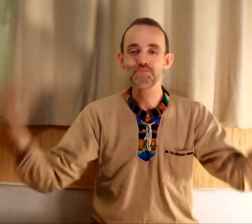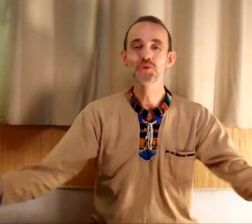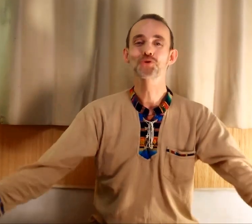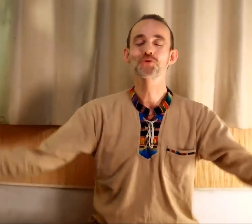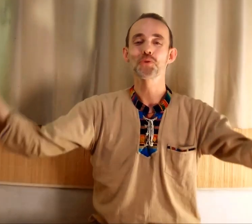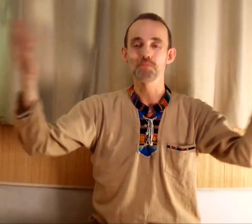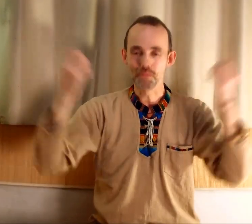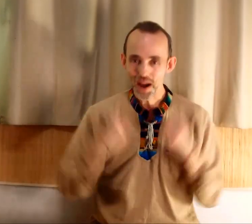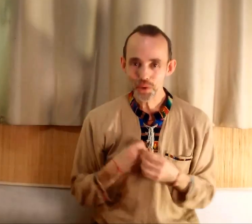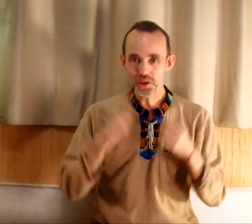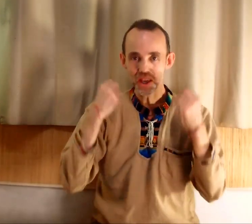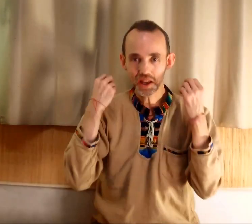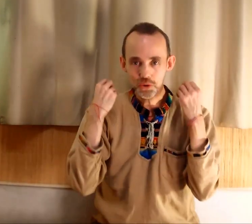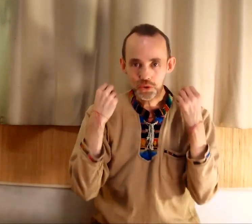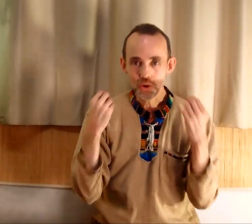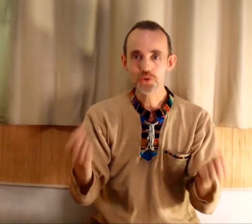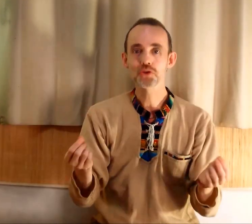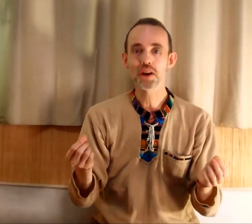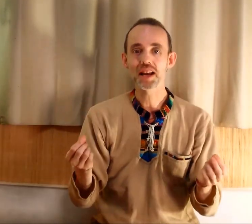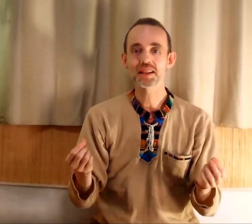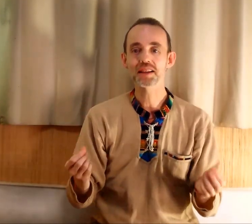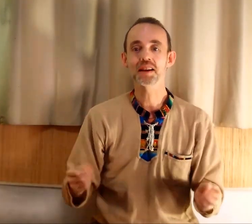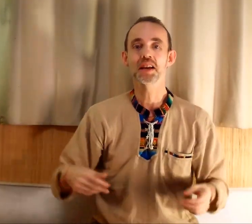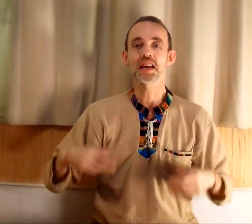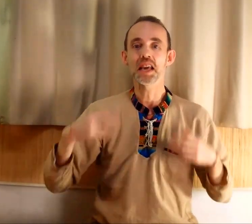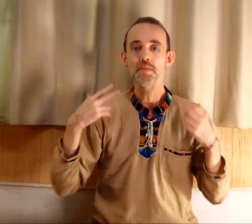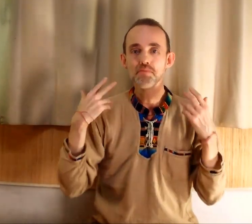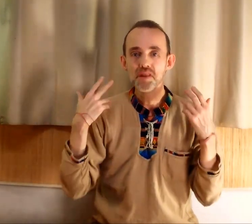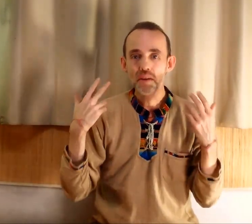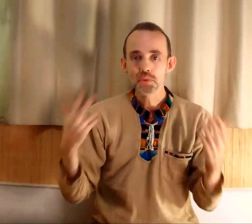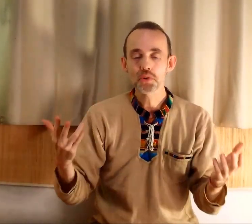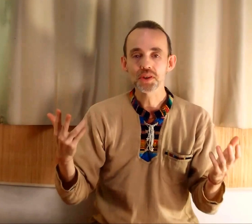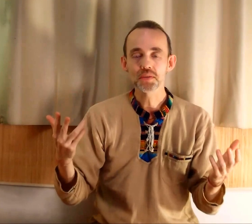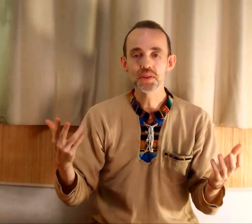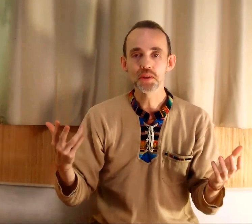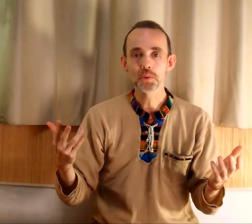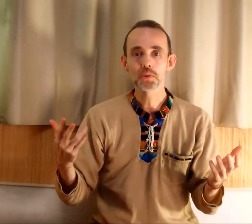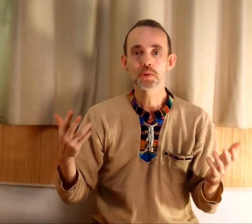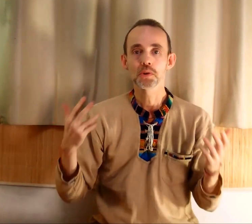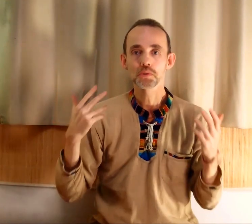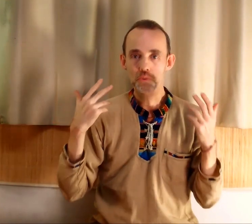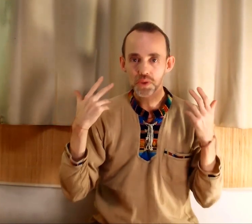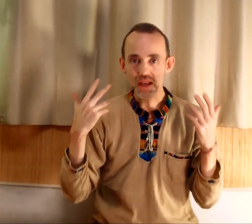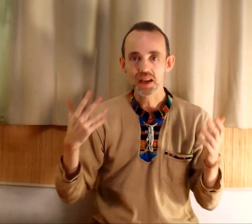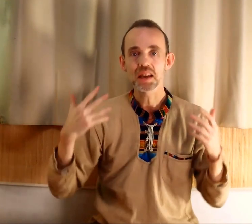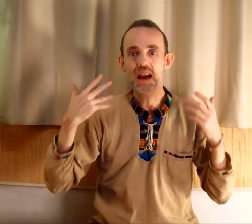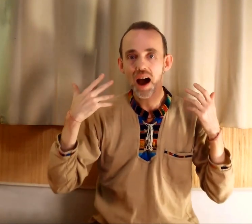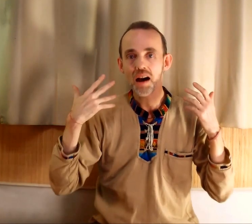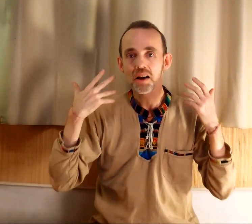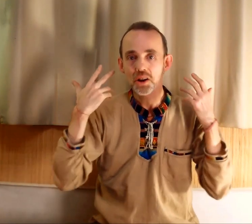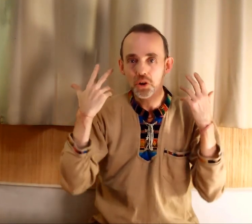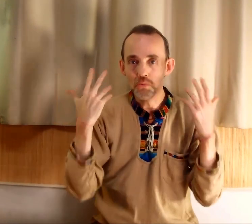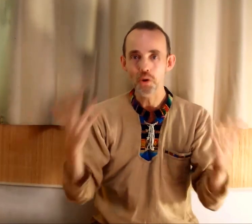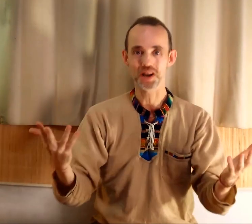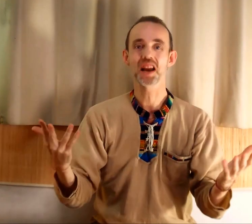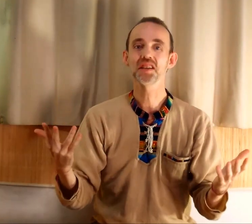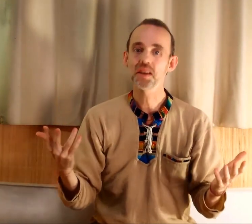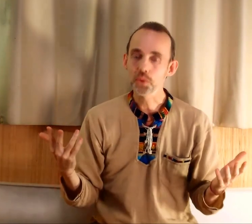Bonjour, Marc Fleurier, coach de l'être, et bienvenue dans cette vidéo consacrée à comment réaliser